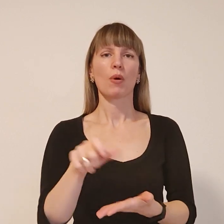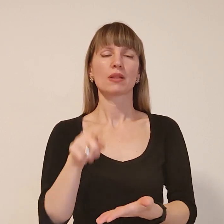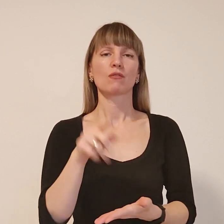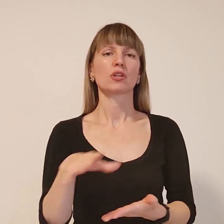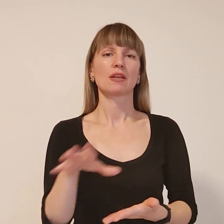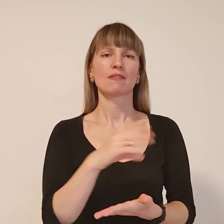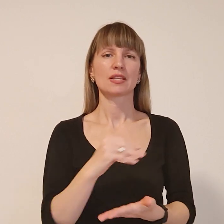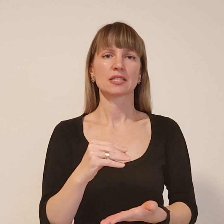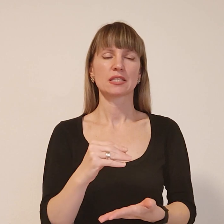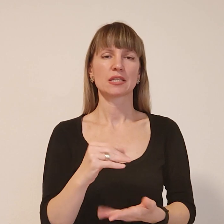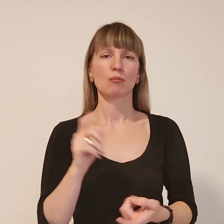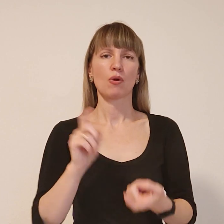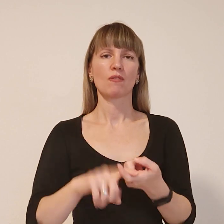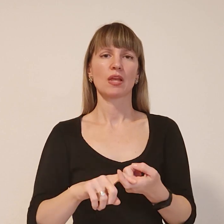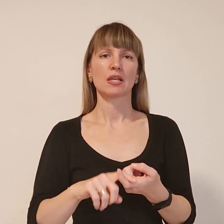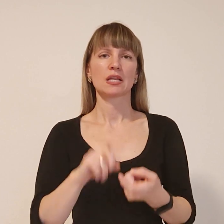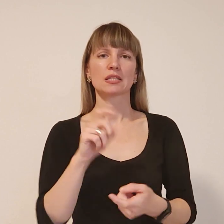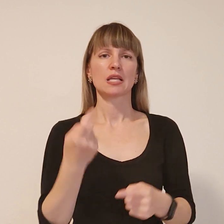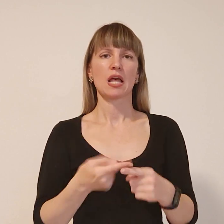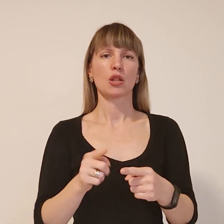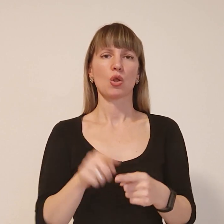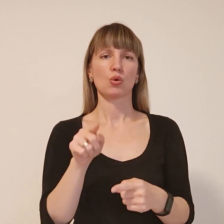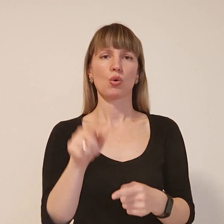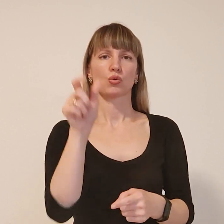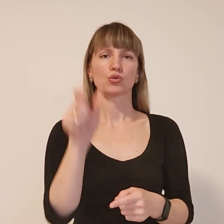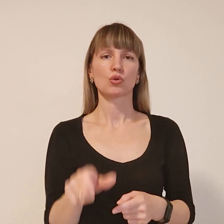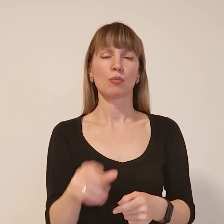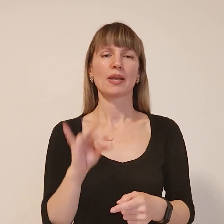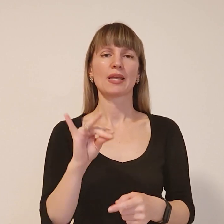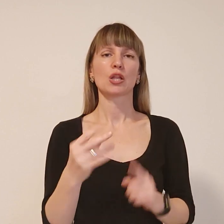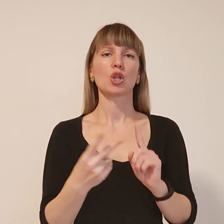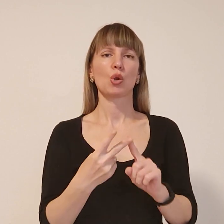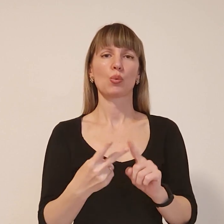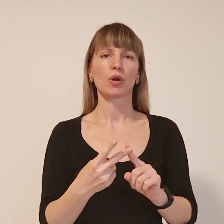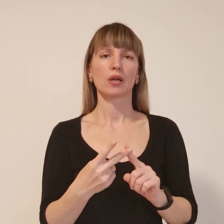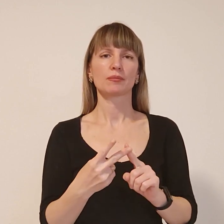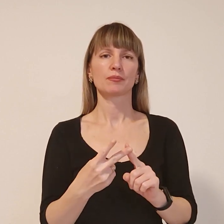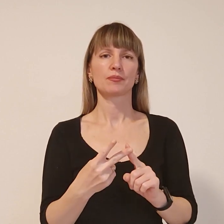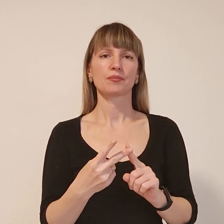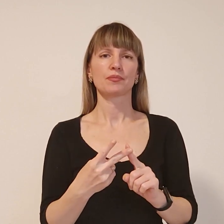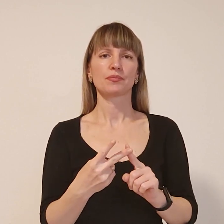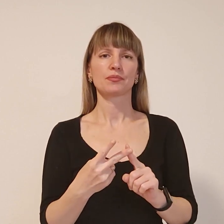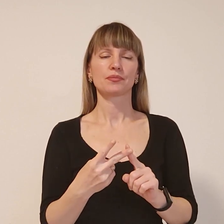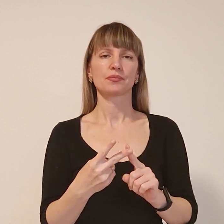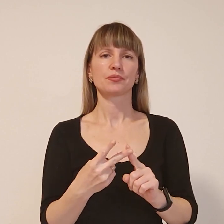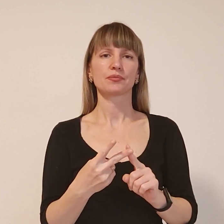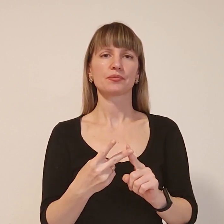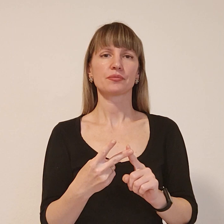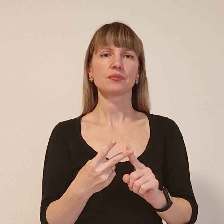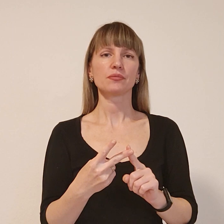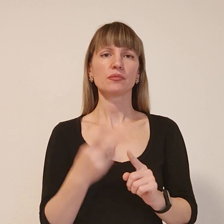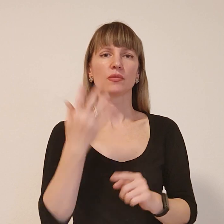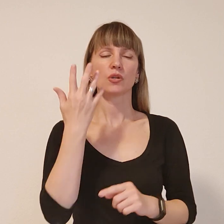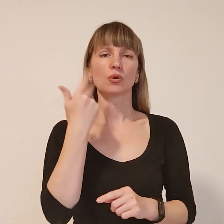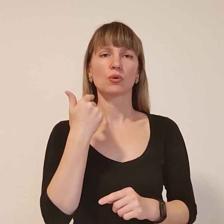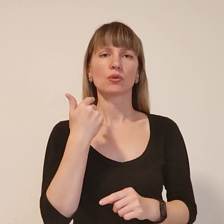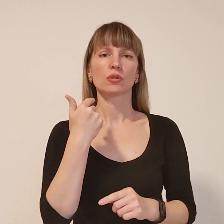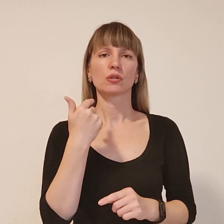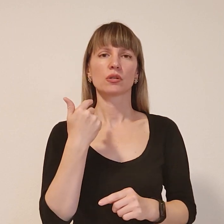доспосередньо пов'язані з цією розслідування. І друге, колегам обласній